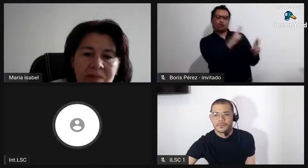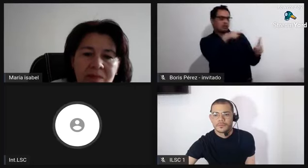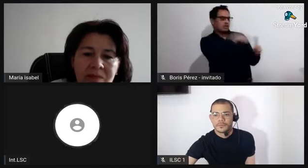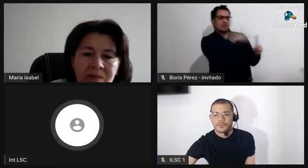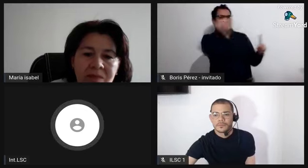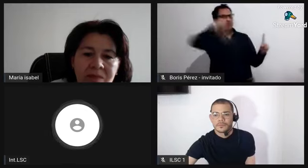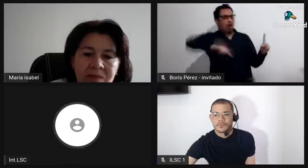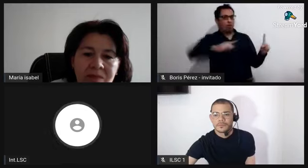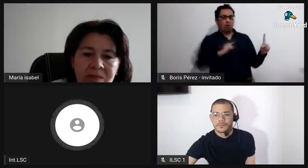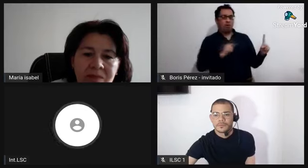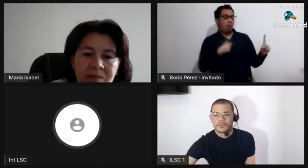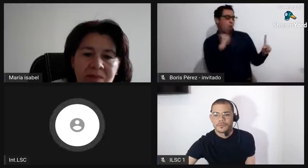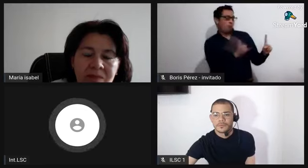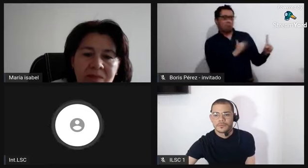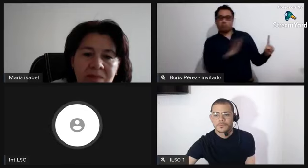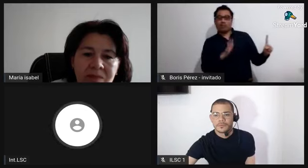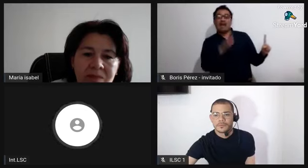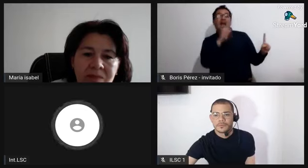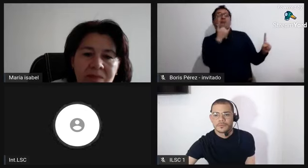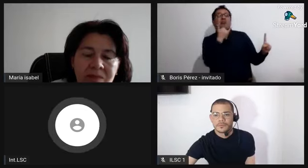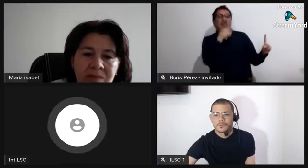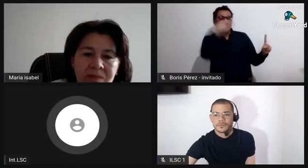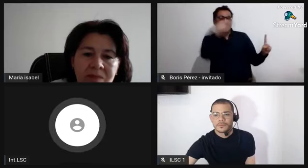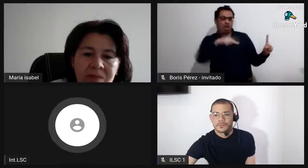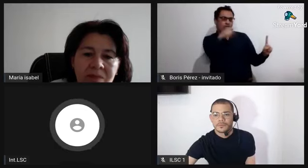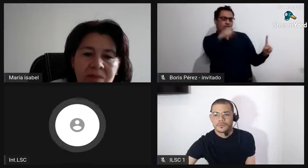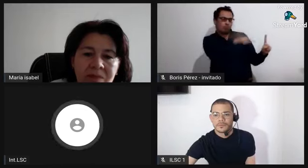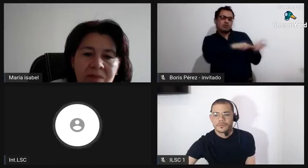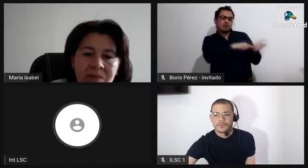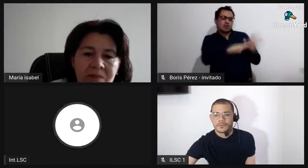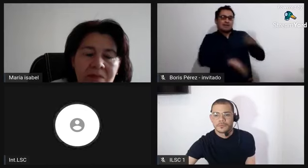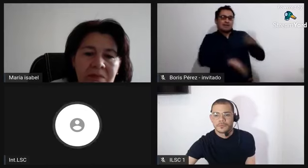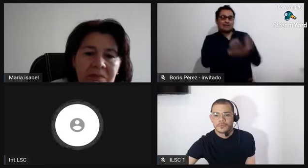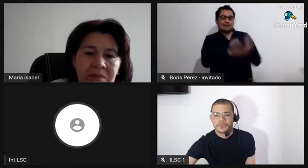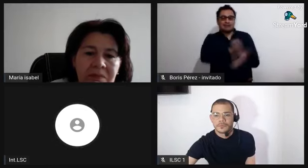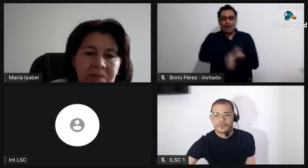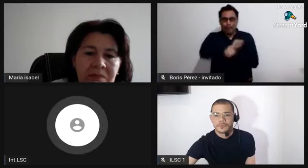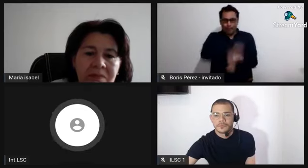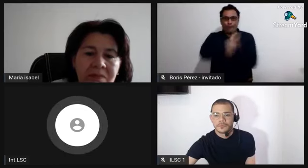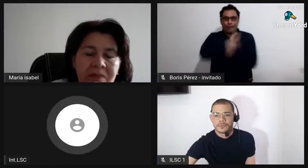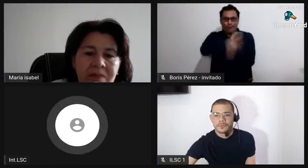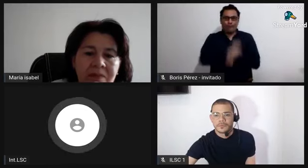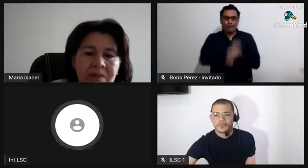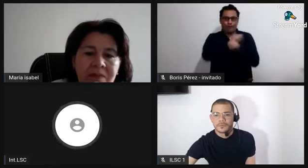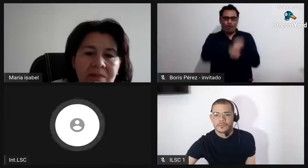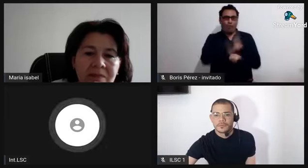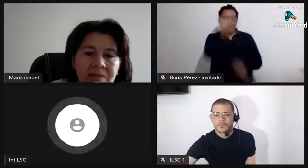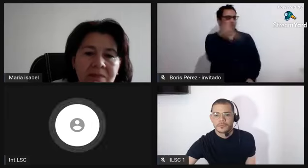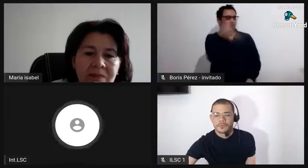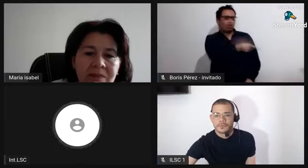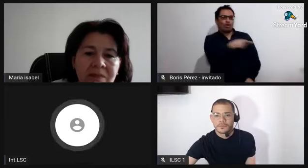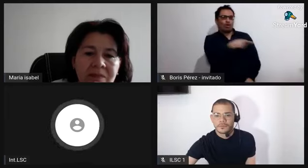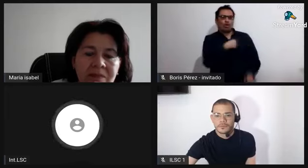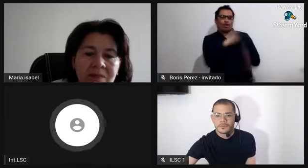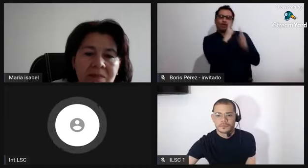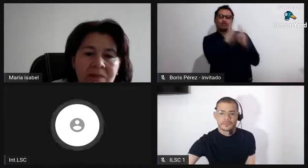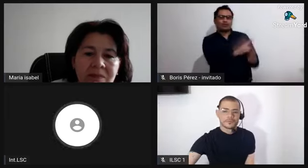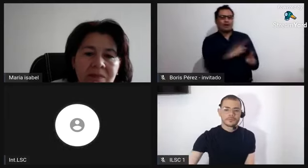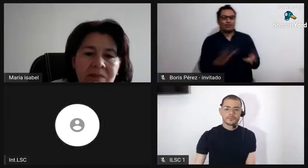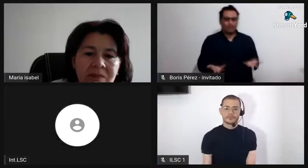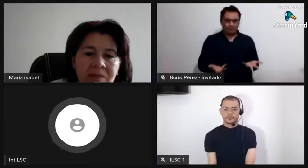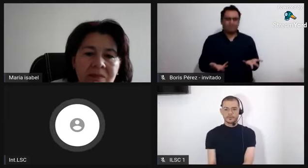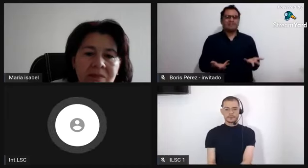Pero si bien existía la condición de esclava, era algo consensuado. Por otro lado, sí existían